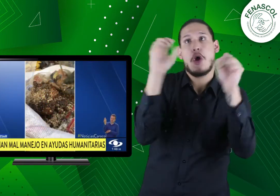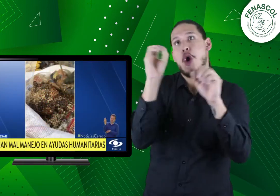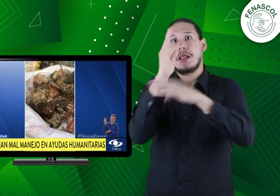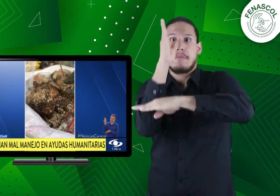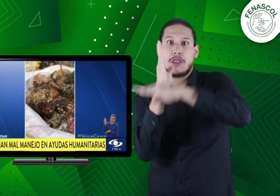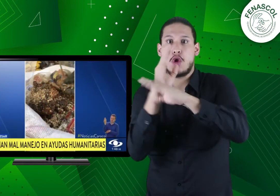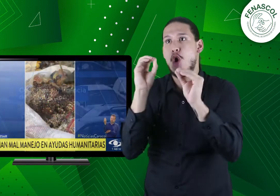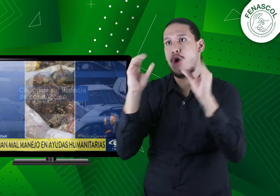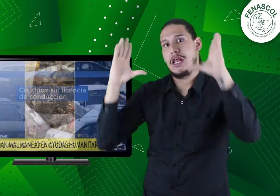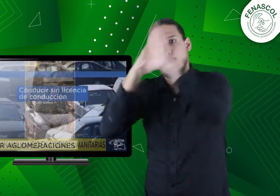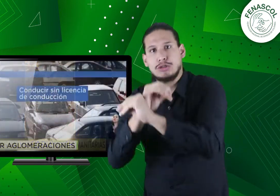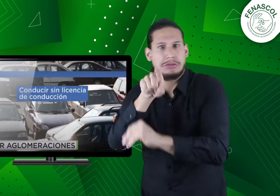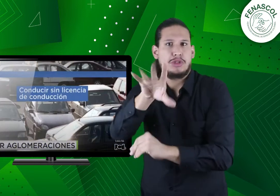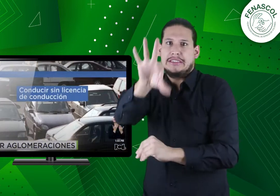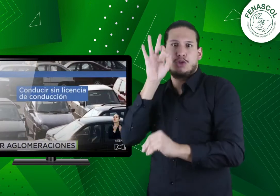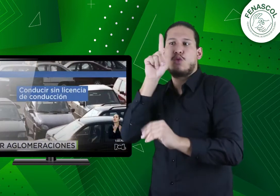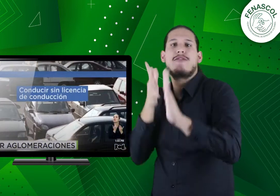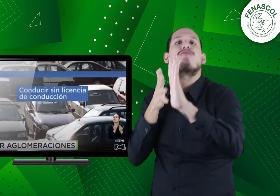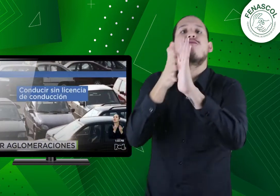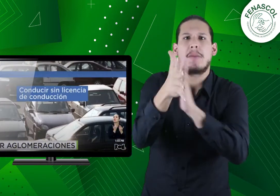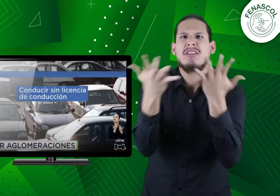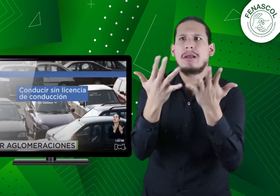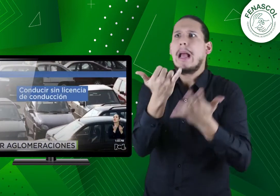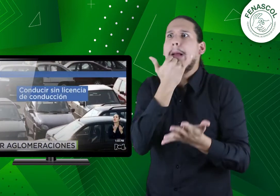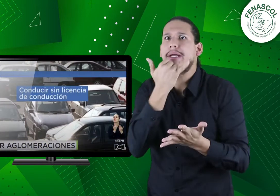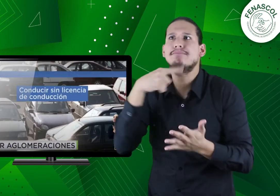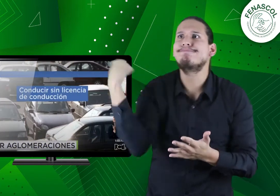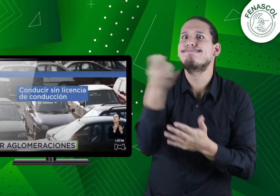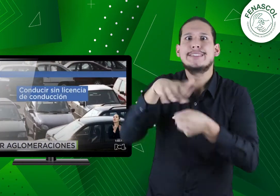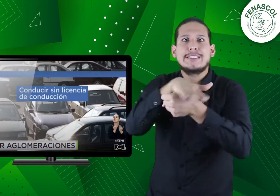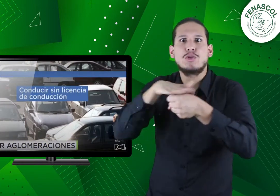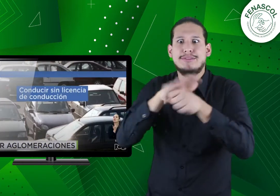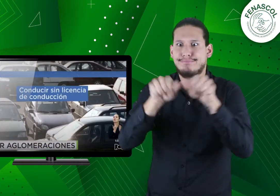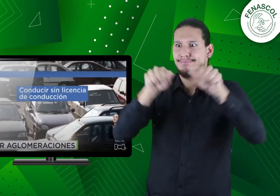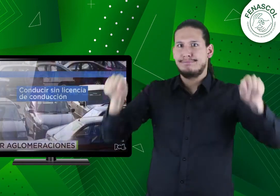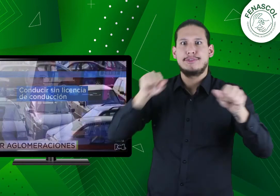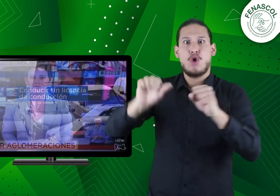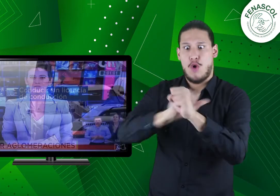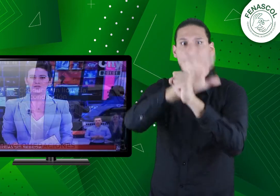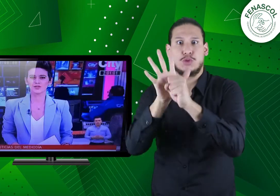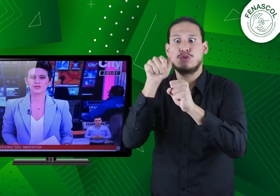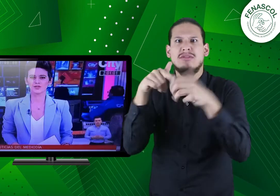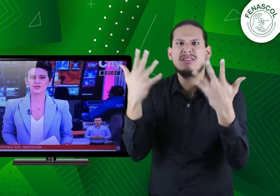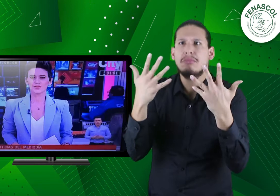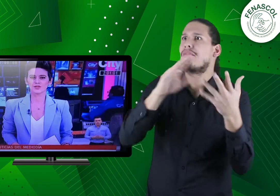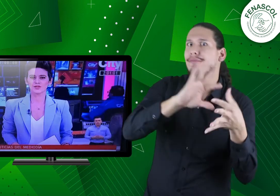emisión de noticias al día para informar sobre los eventos relacionados con la evolución del coronavirus a nivel nacional